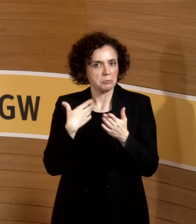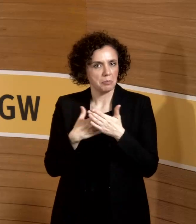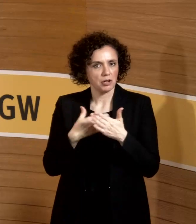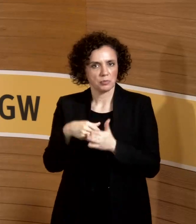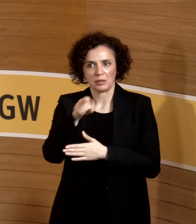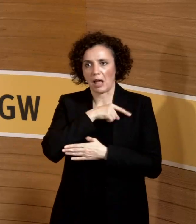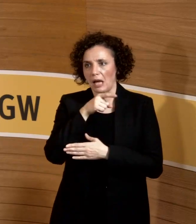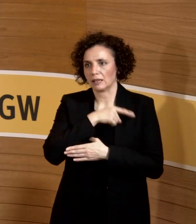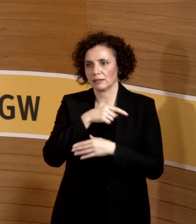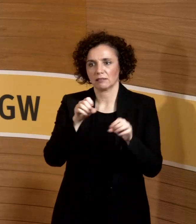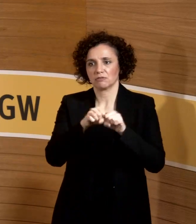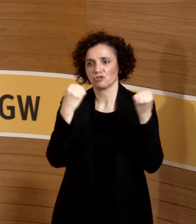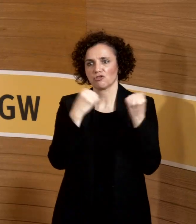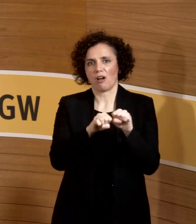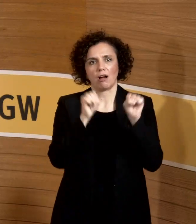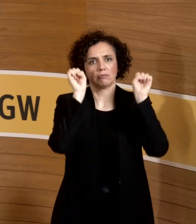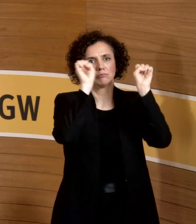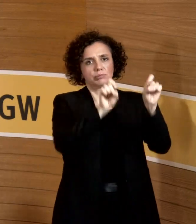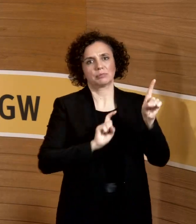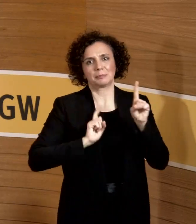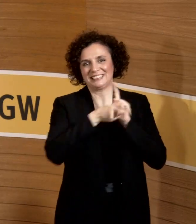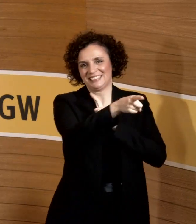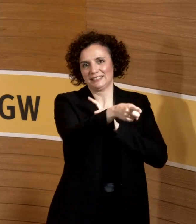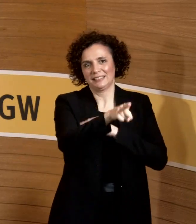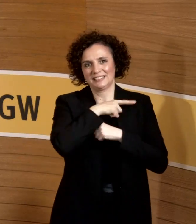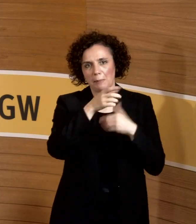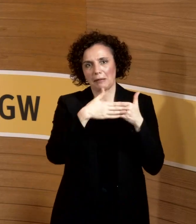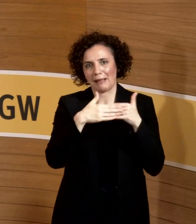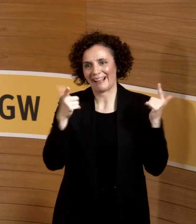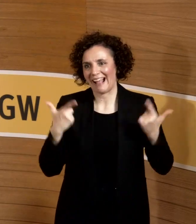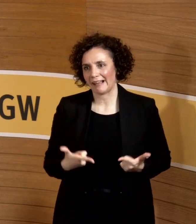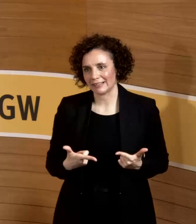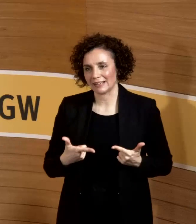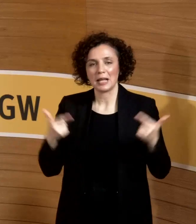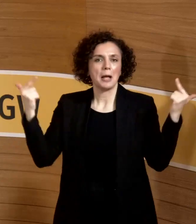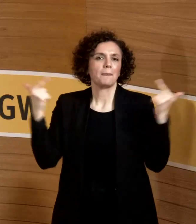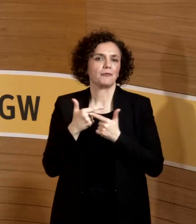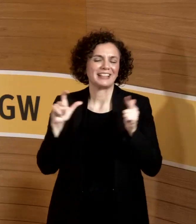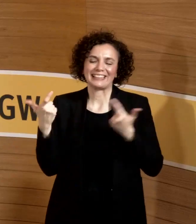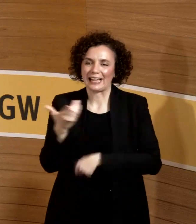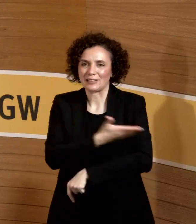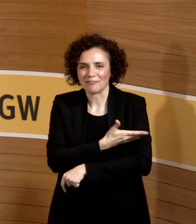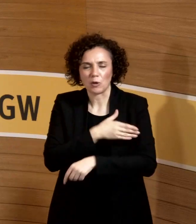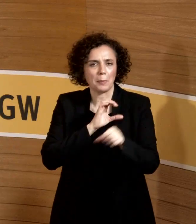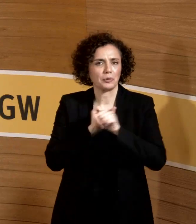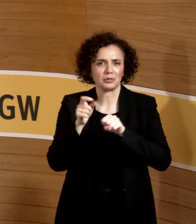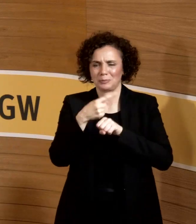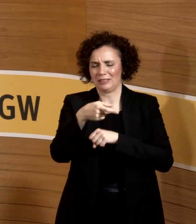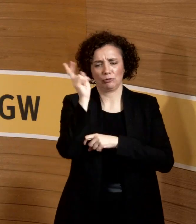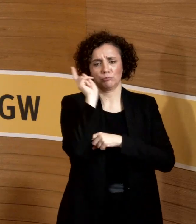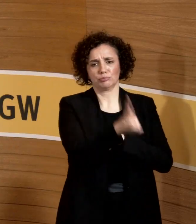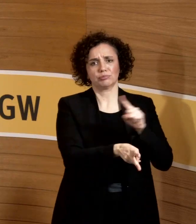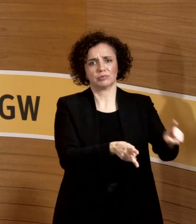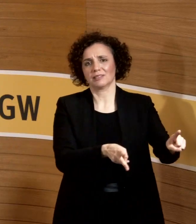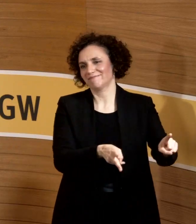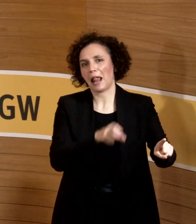irgendeinem Schrank. Dann ist man, ich will nicht sagen zu faul, keiner in der Pflege ist zu faul. Aber dann liegen sie irgendwo ungünstig